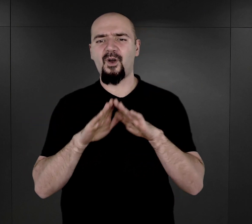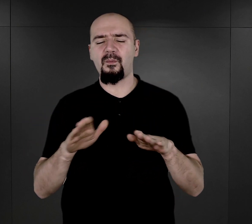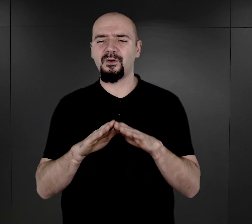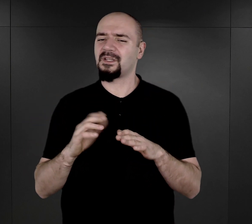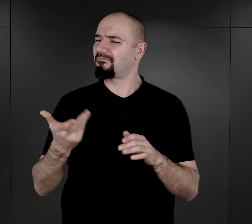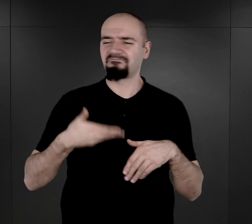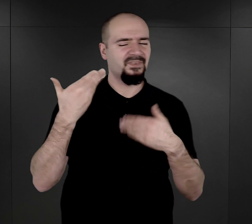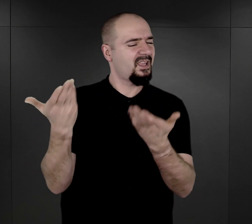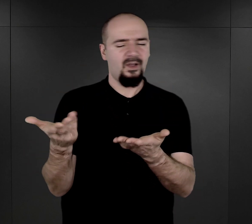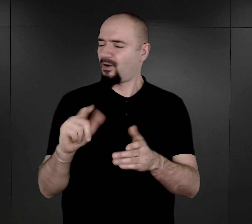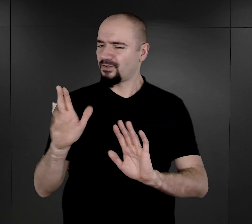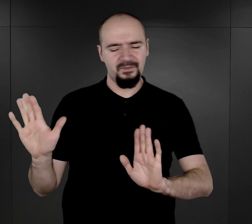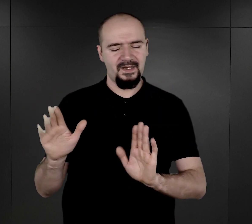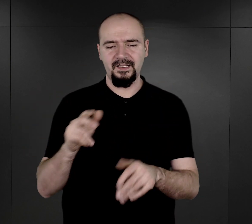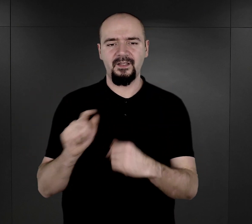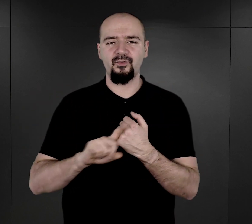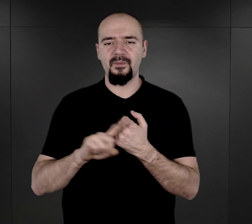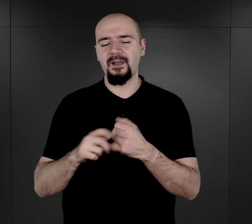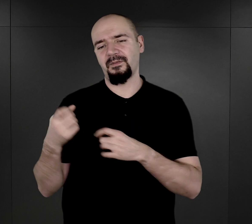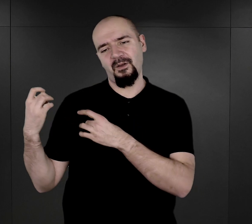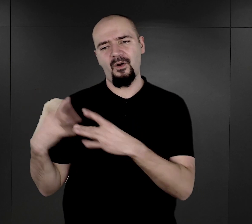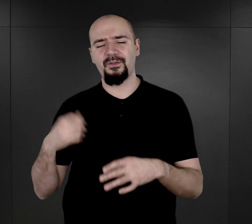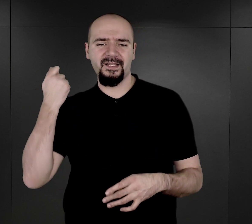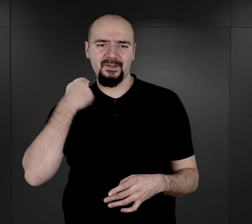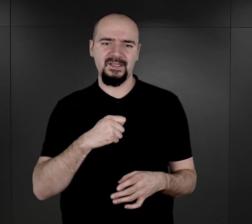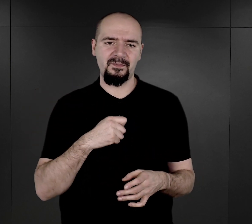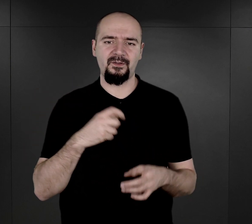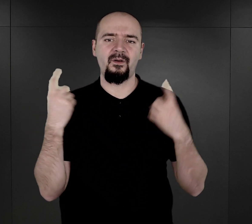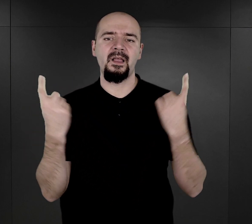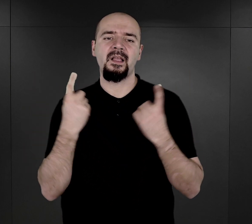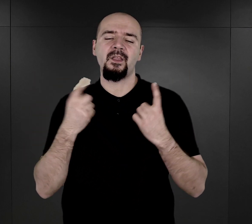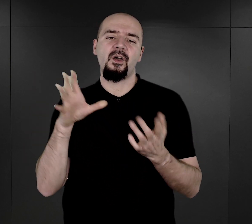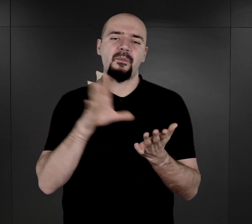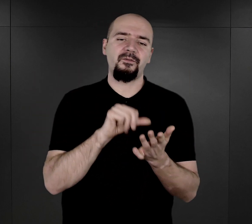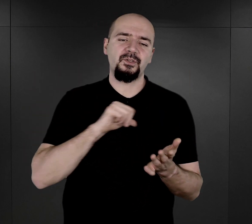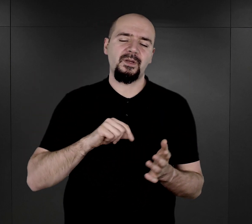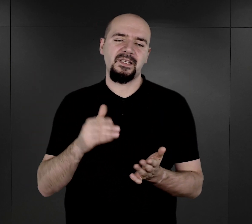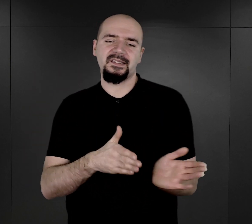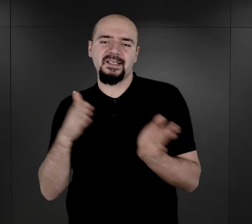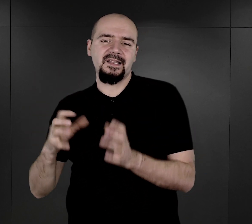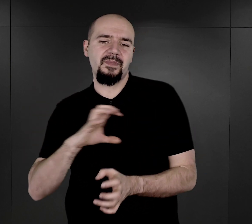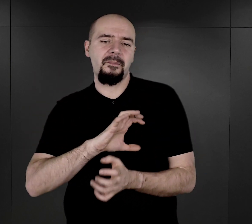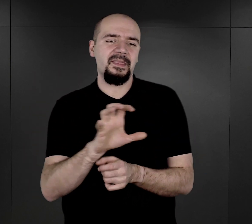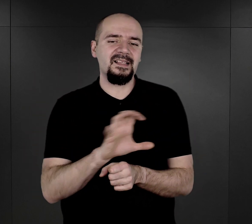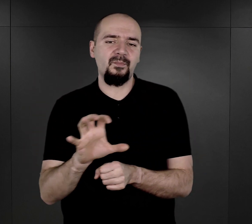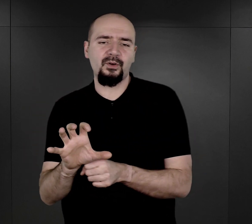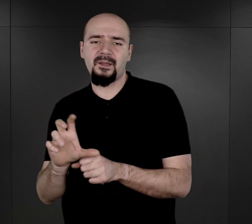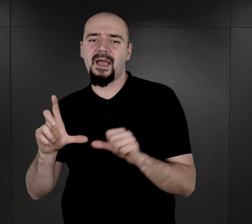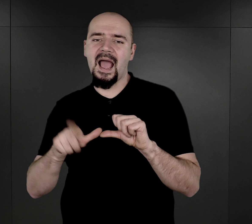zostali skierowani do komór gazowych. Sytuacja powtórzyła się przy kolejnym transporcie, tyle tylko, że ten